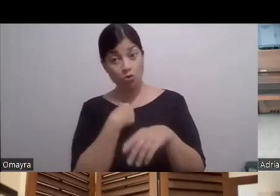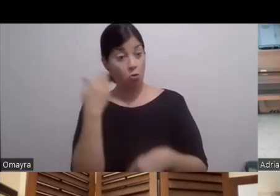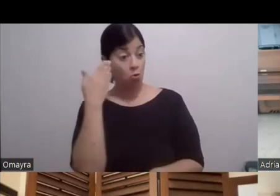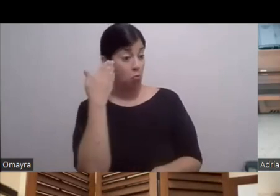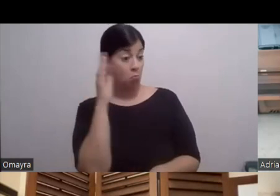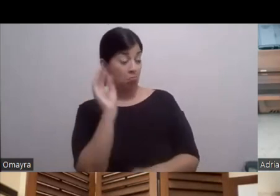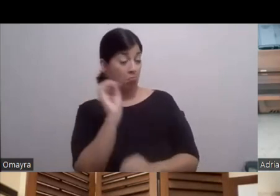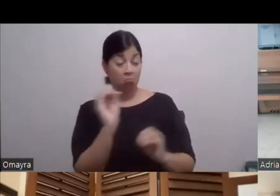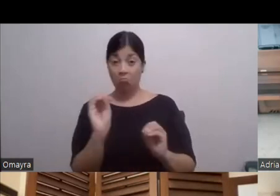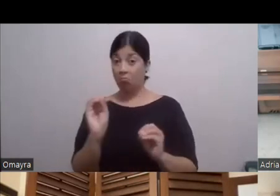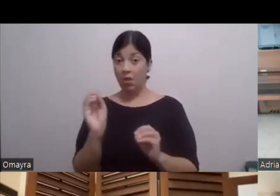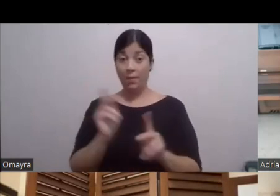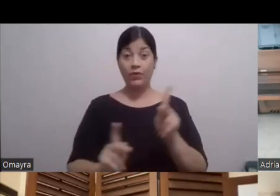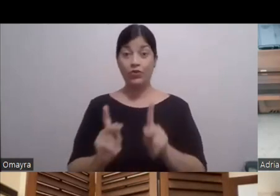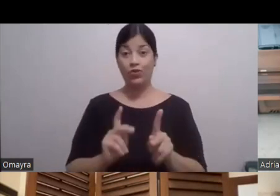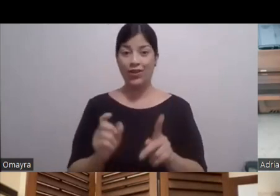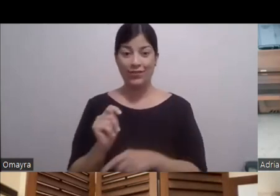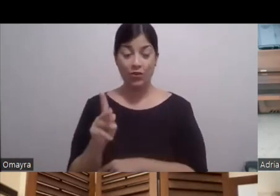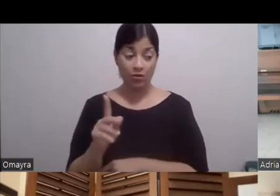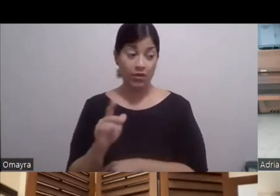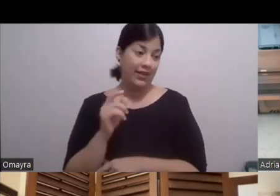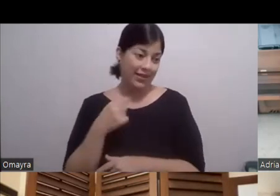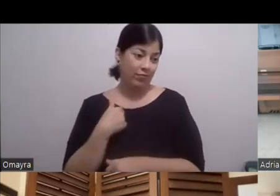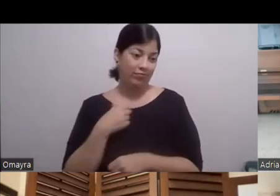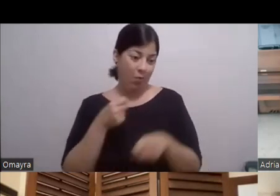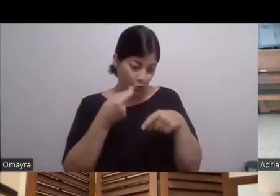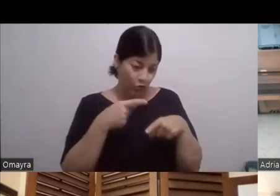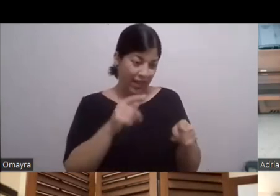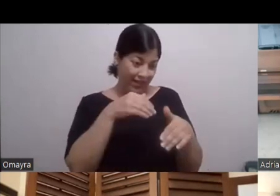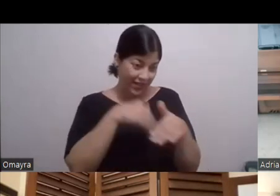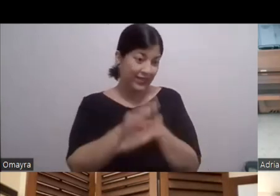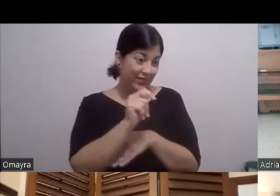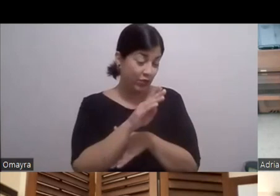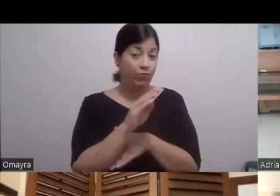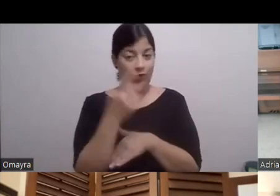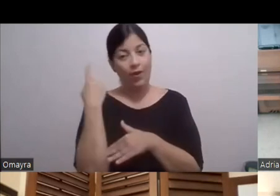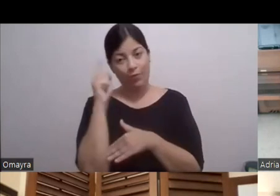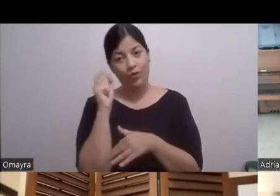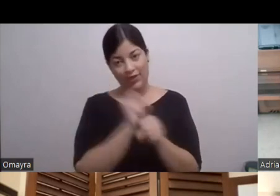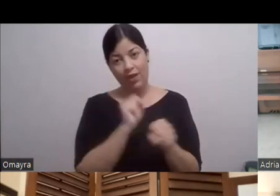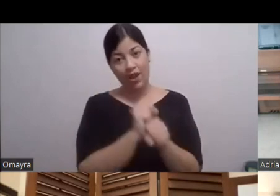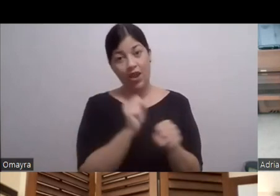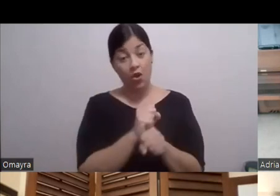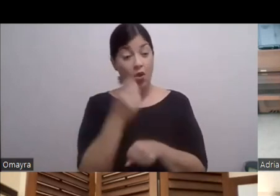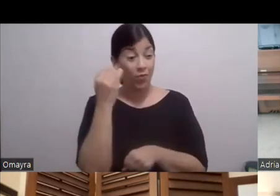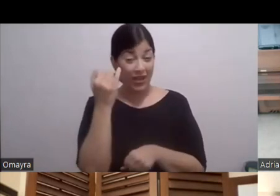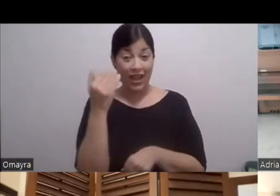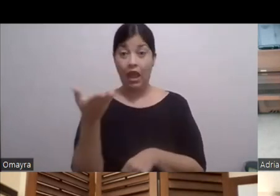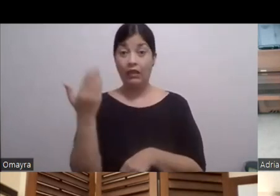televisión Y sí se me fue abriendo puertas En la televisión Y fue a raíz del trabajo Porque aquí no existían Los castings Aquí se hacía muy poco casting